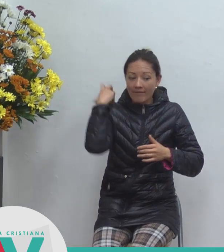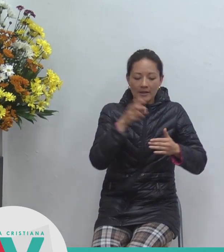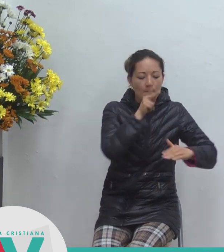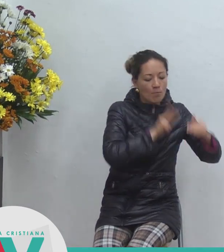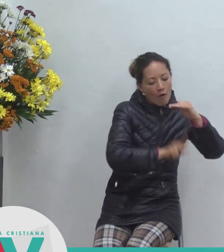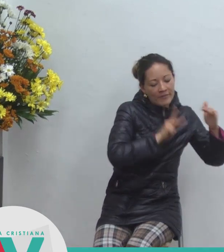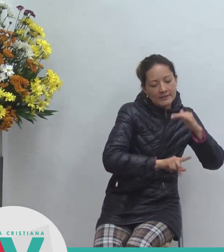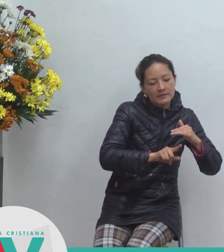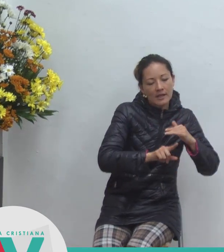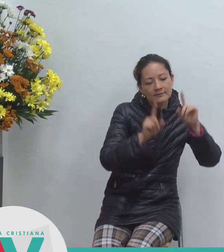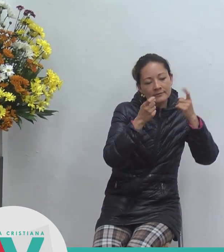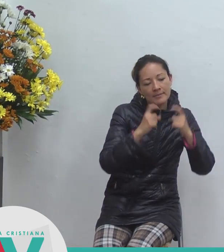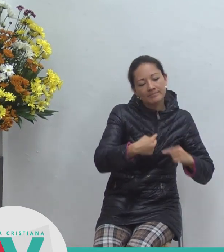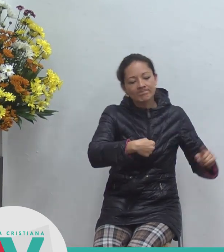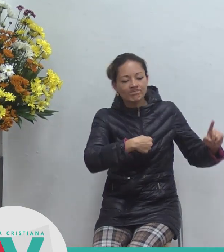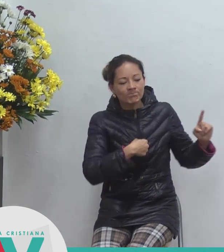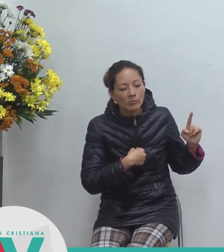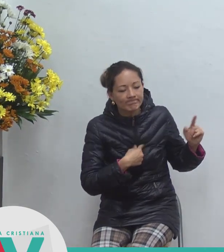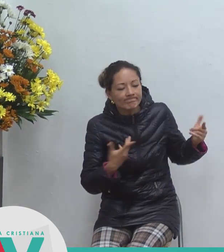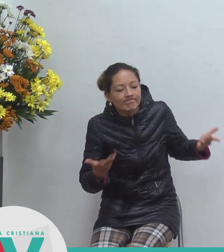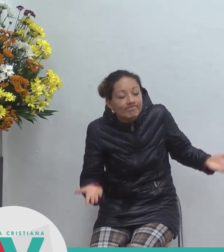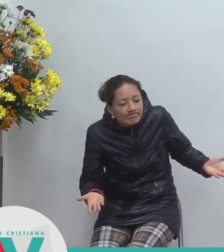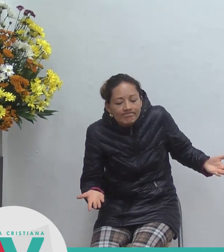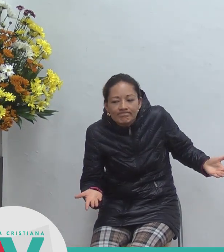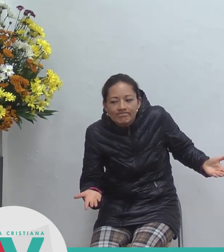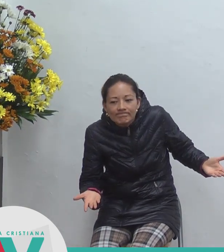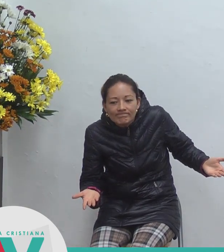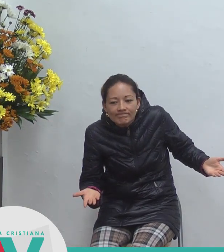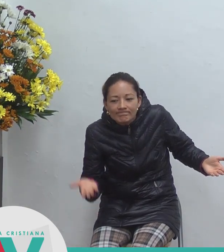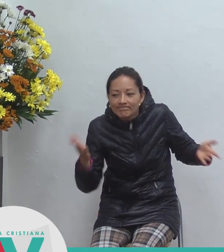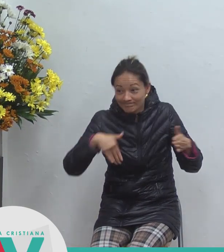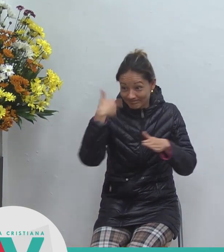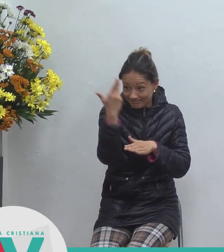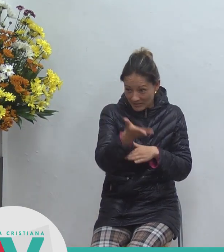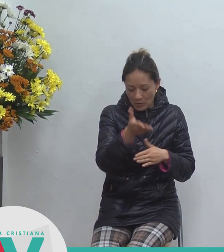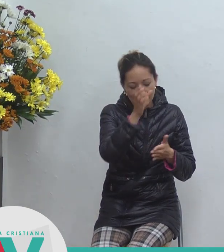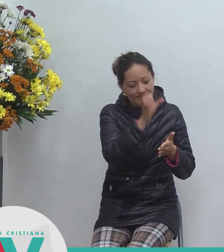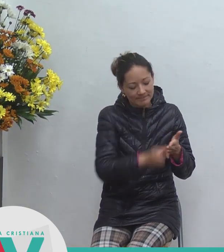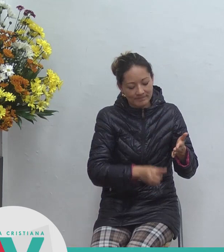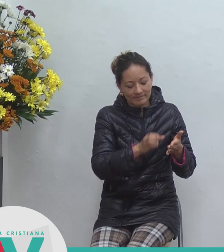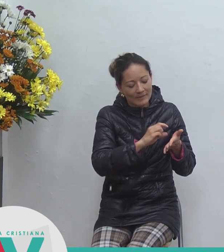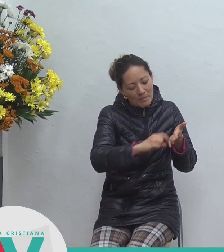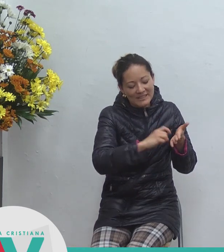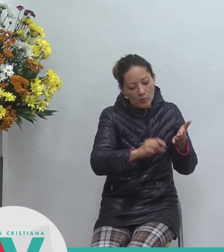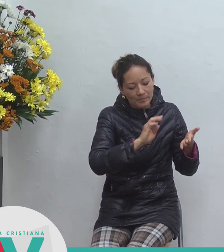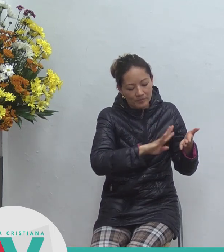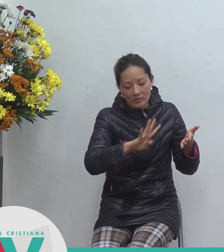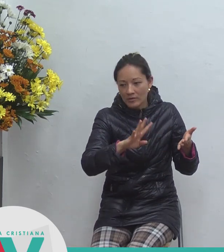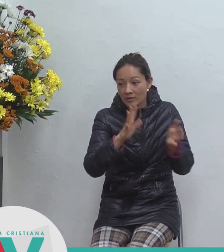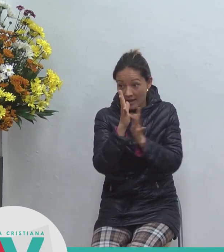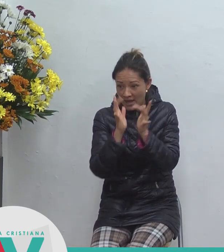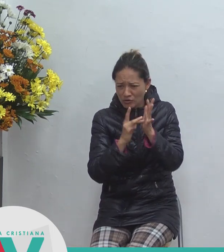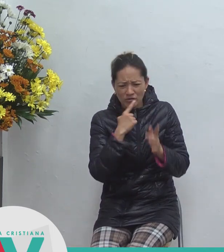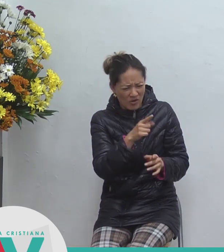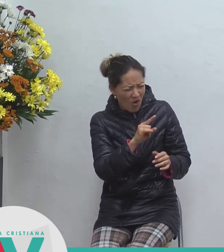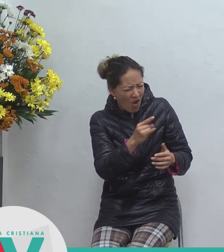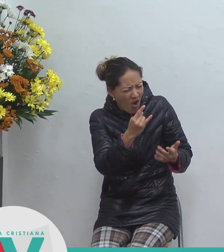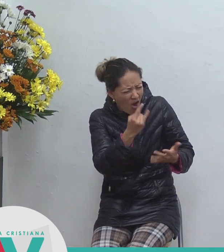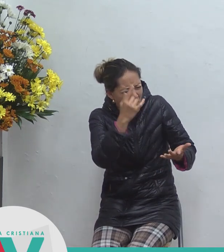palabras y les dice en Juan capítulo 44 cómo podéis creer pues recibís gloria a los unos de los otros